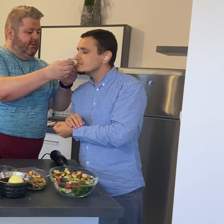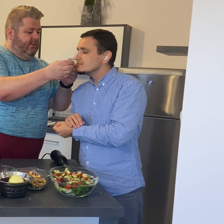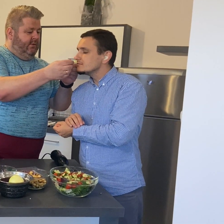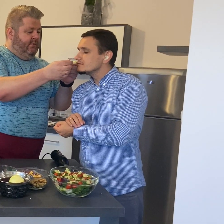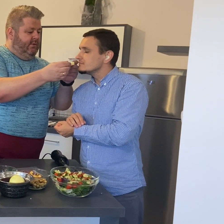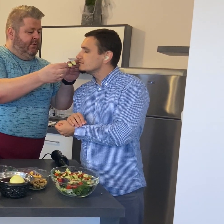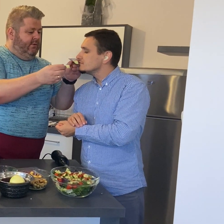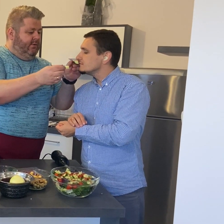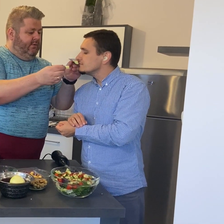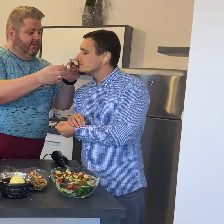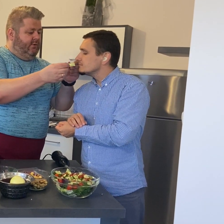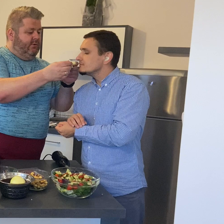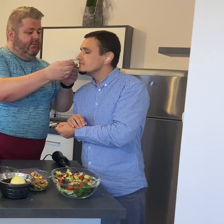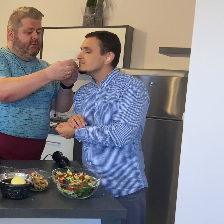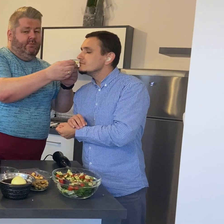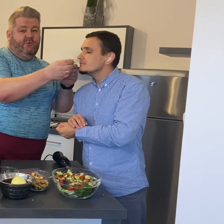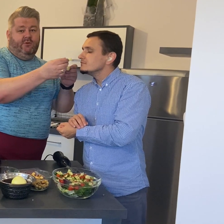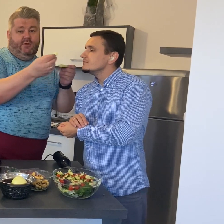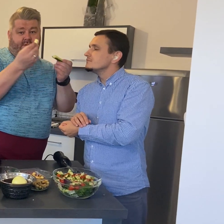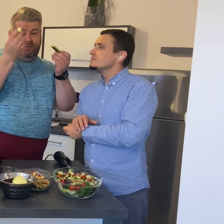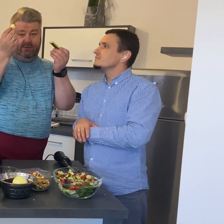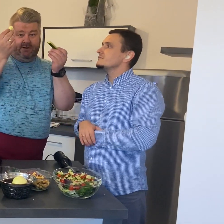To są zbliżone smaki.